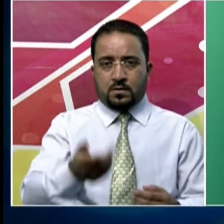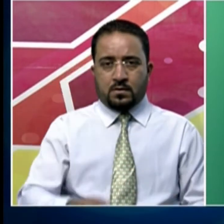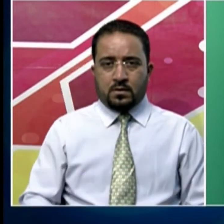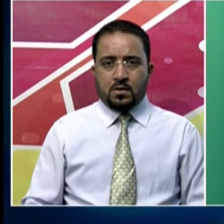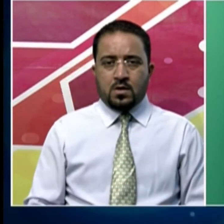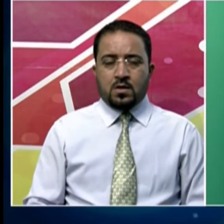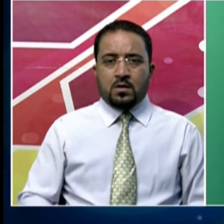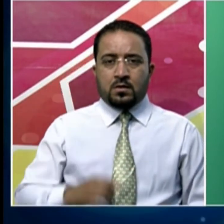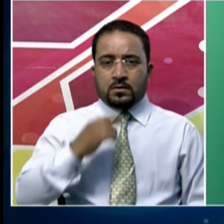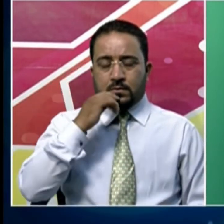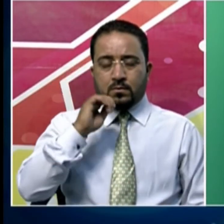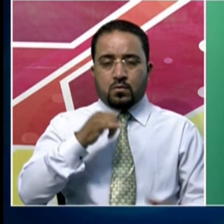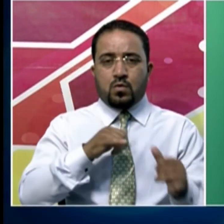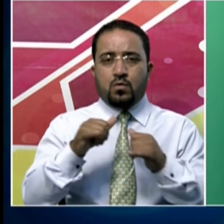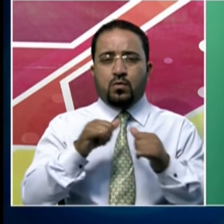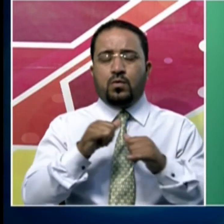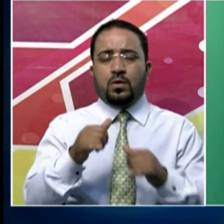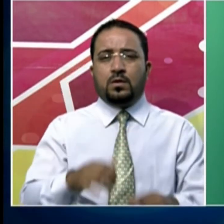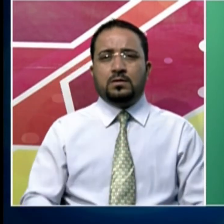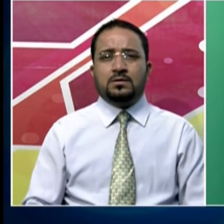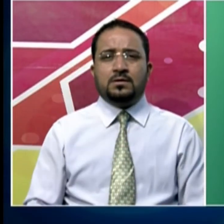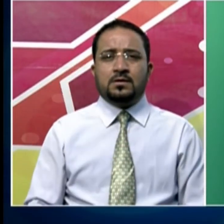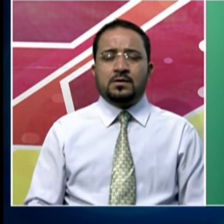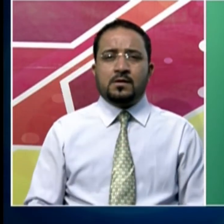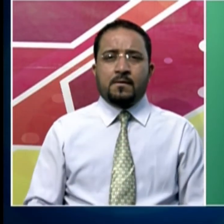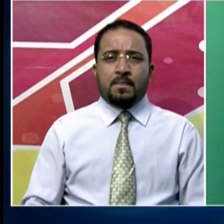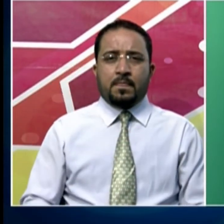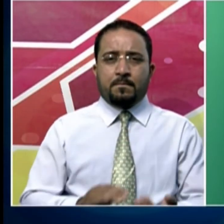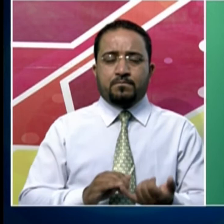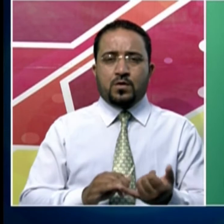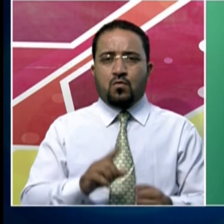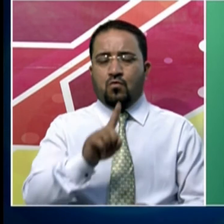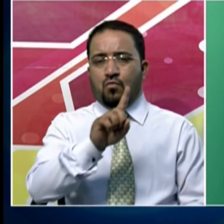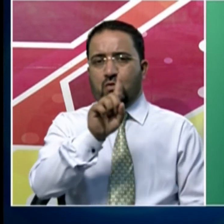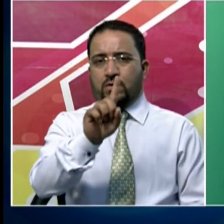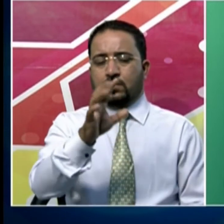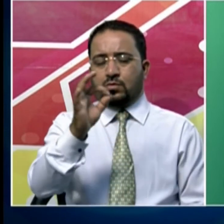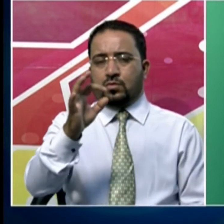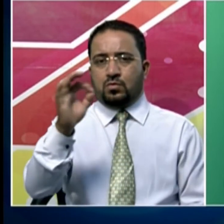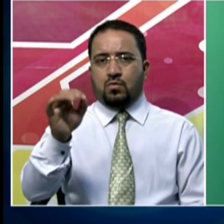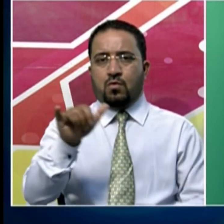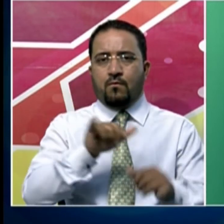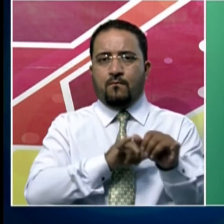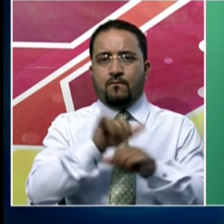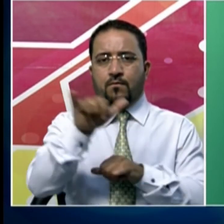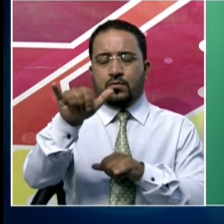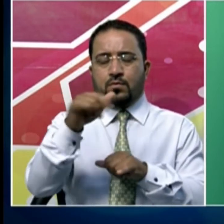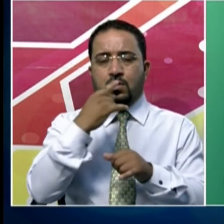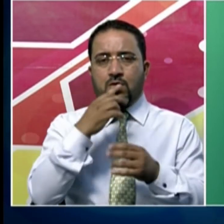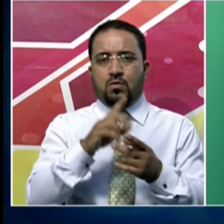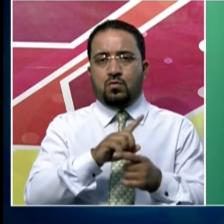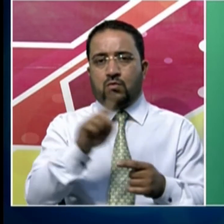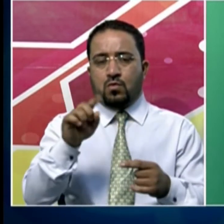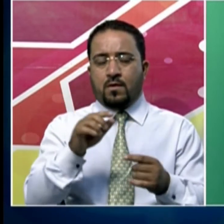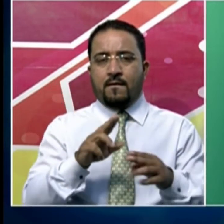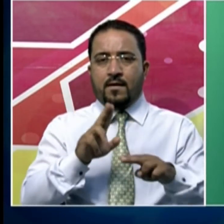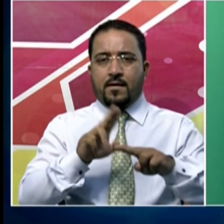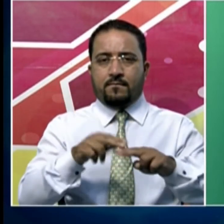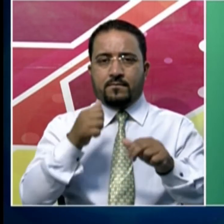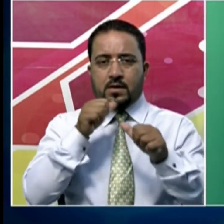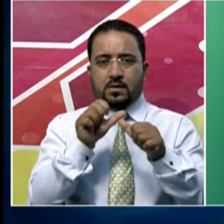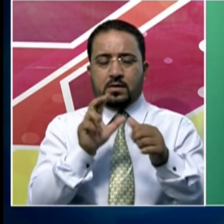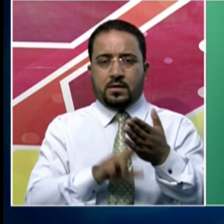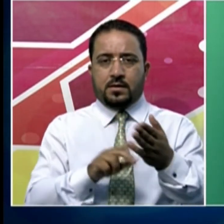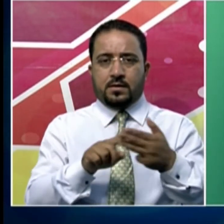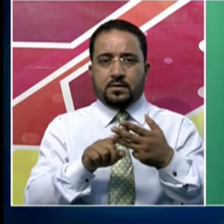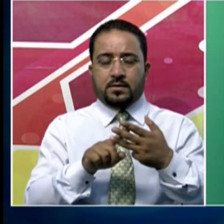مختلف شہروں کے درمیان ایک سو سے زیادہ پروازے چلائی جائیں گی اور